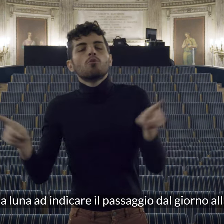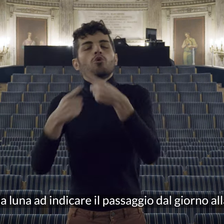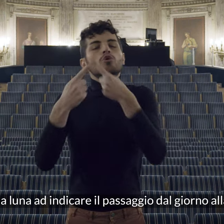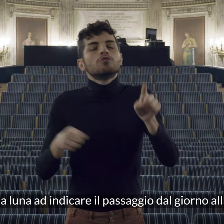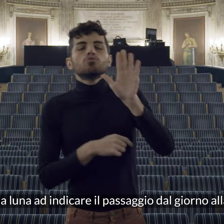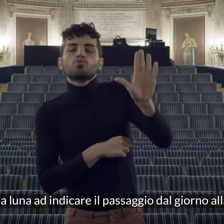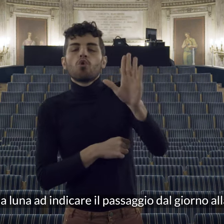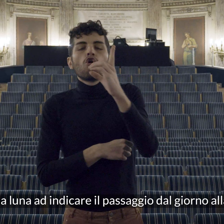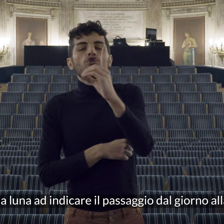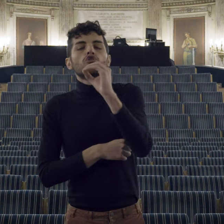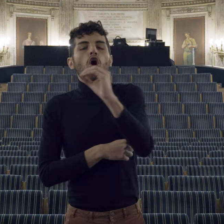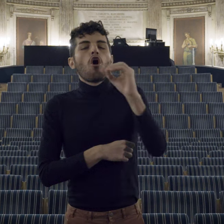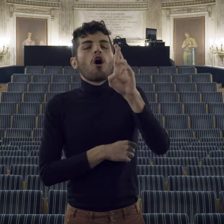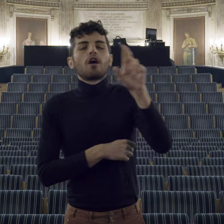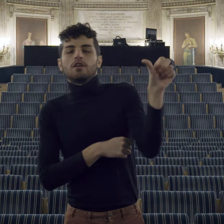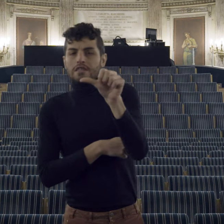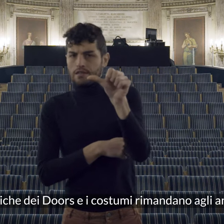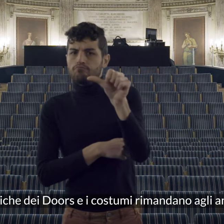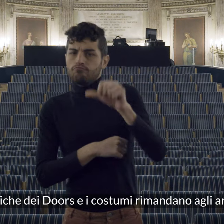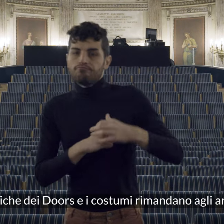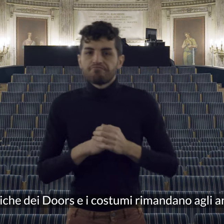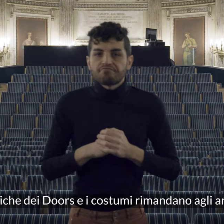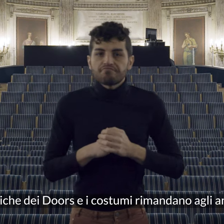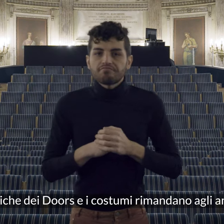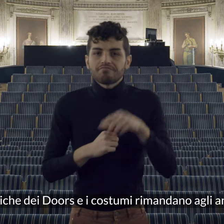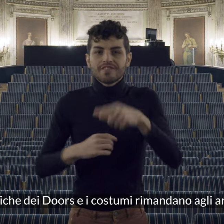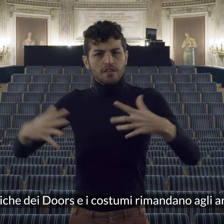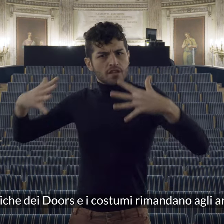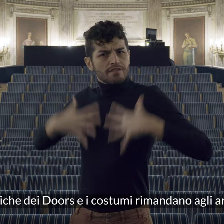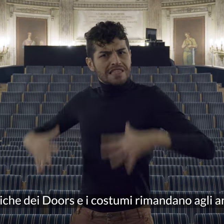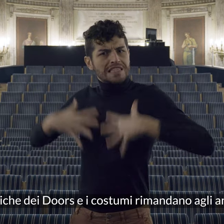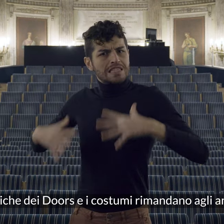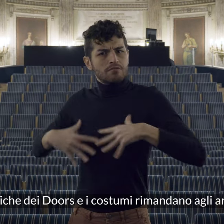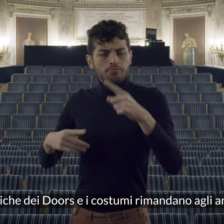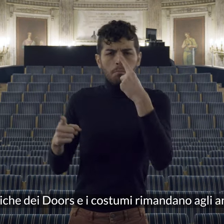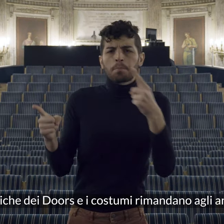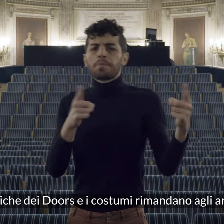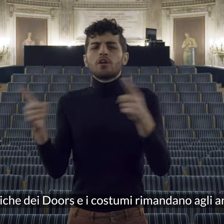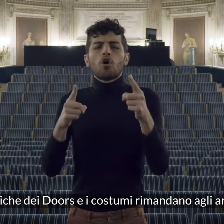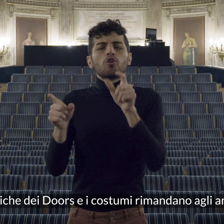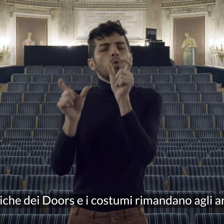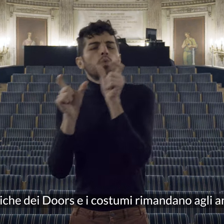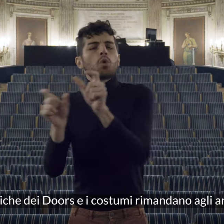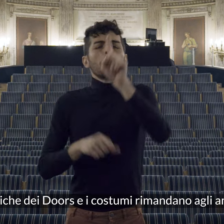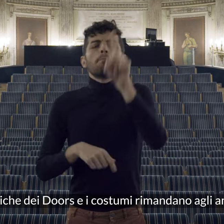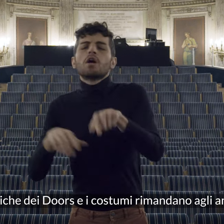giorno alla notte le musiche dei dors e i costumi rimandano agli anni sessanta